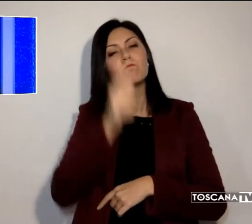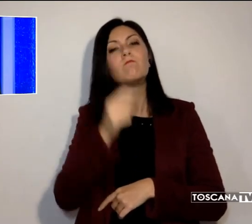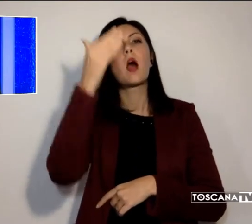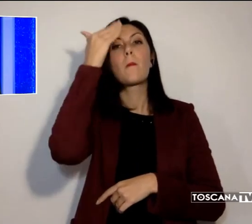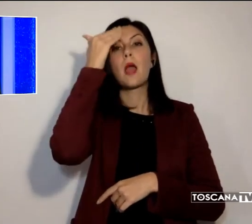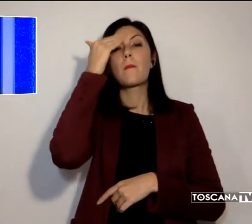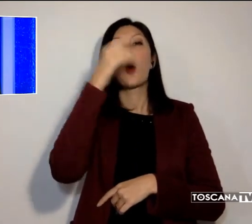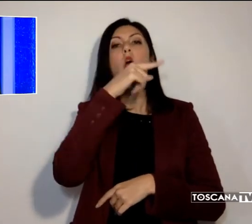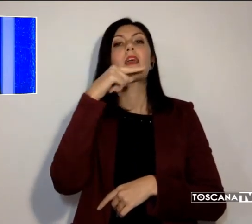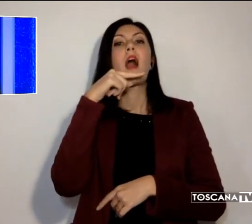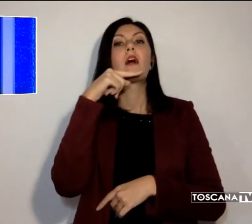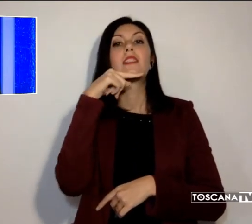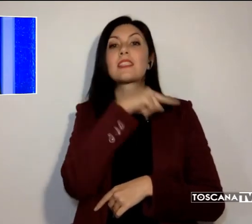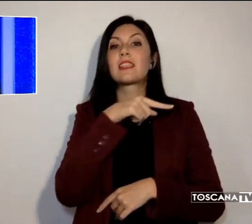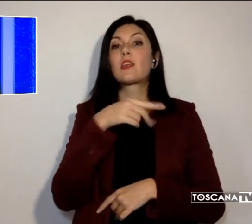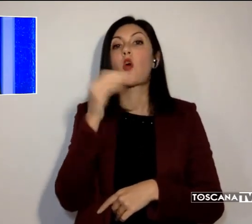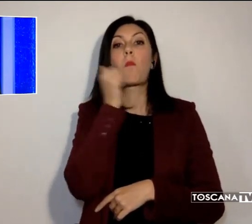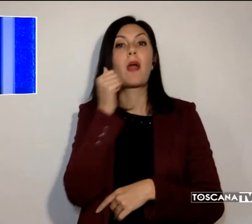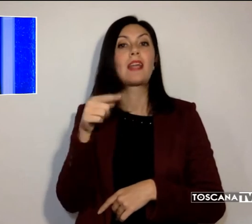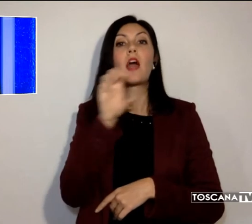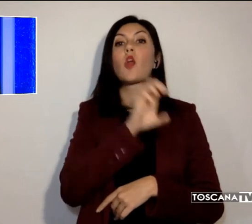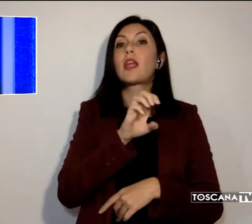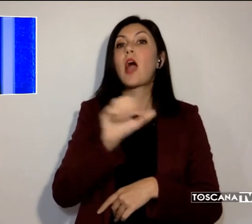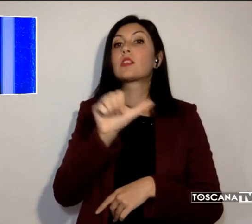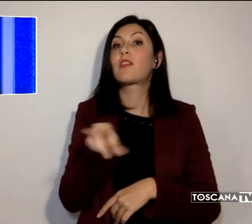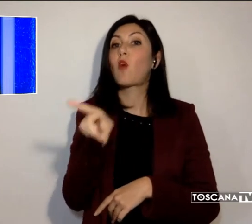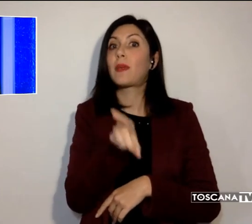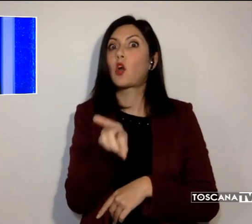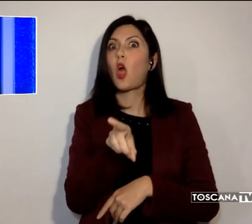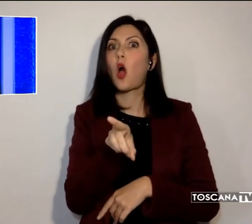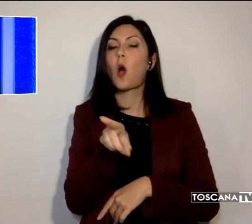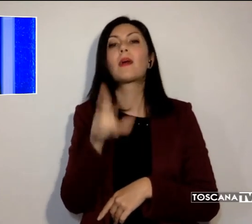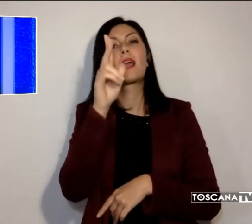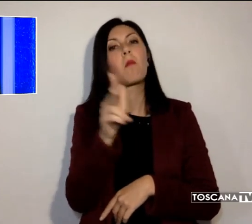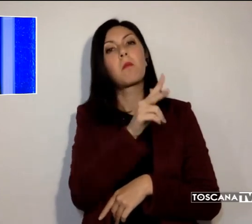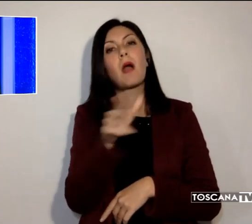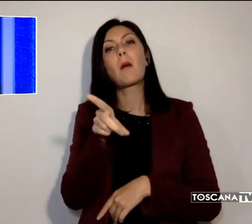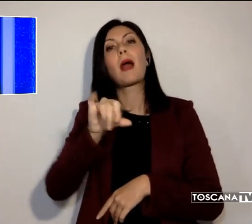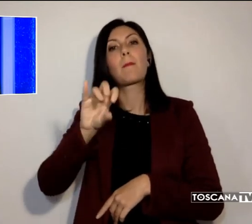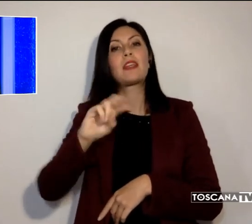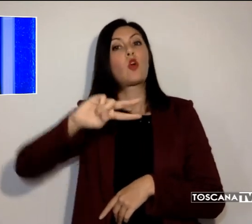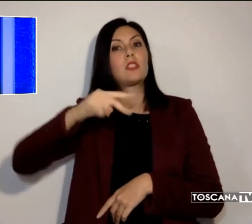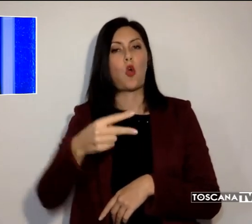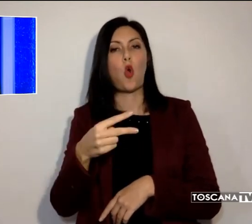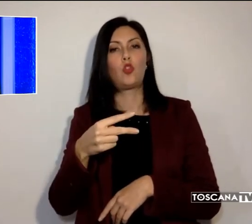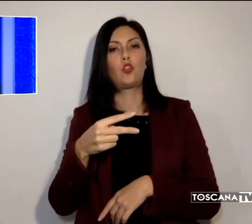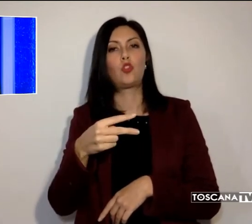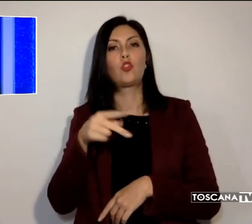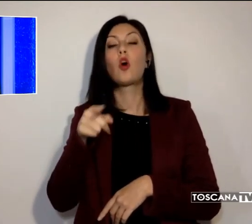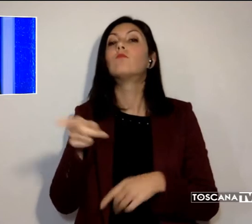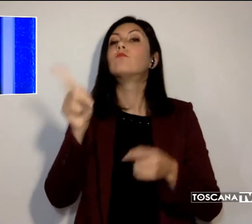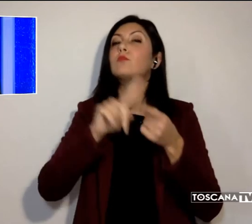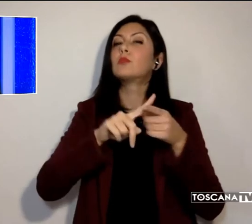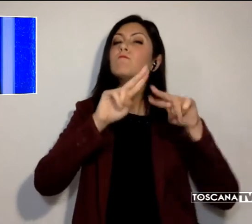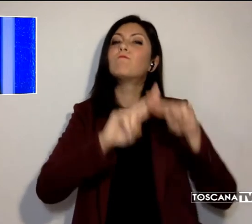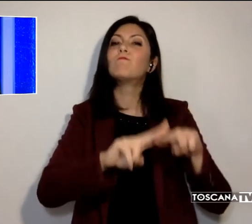materno Enea Silvio Piccolomini, Papa Pio II, e conservare il ricco